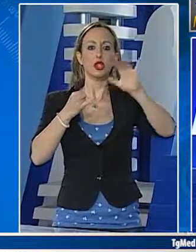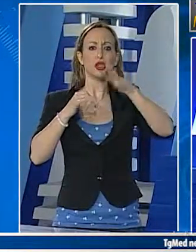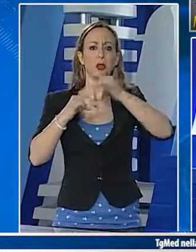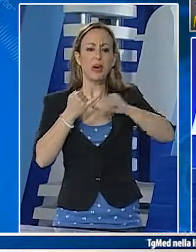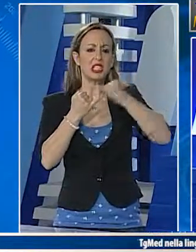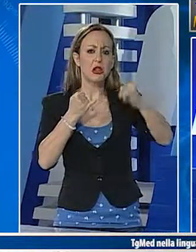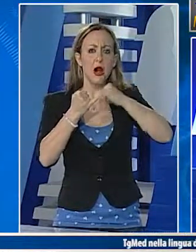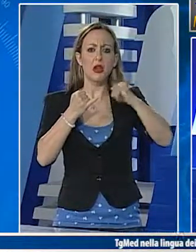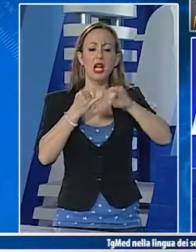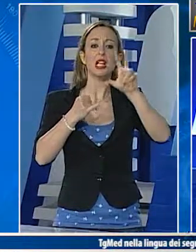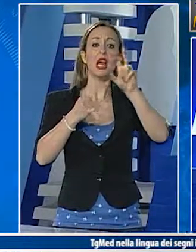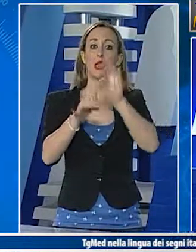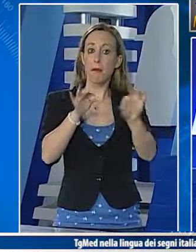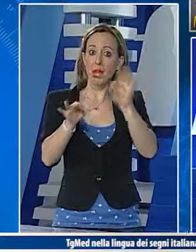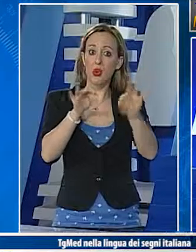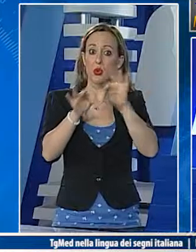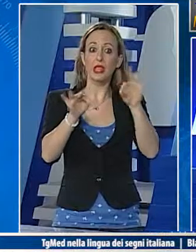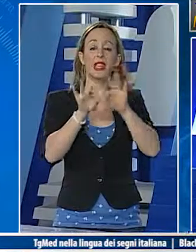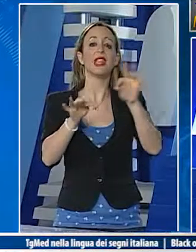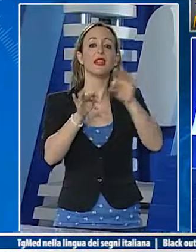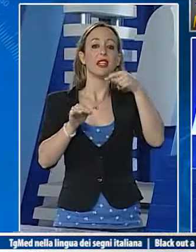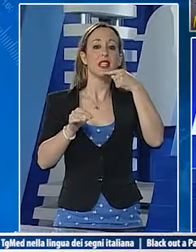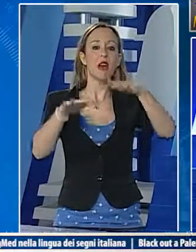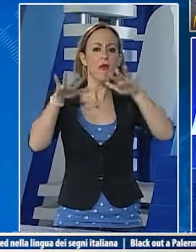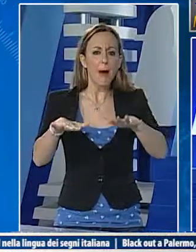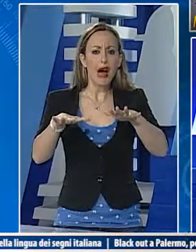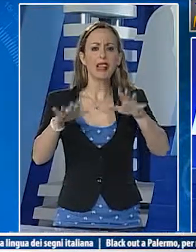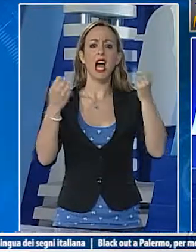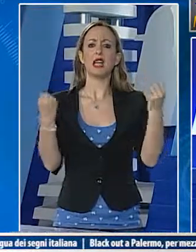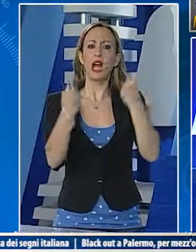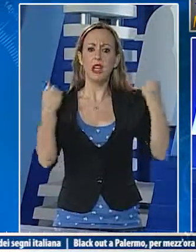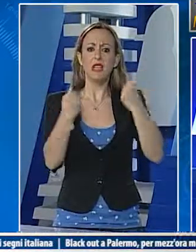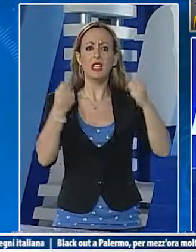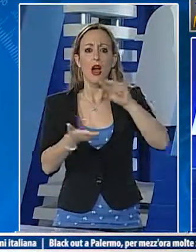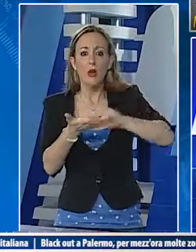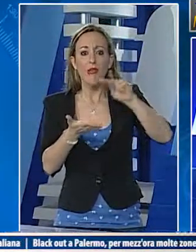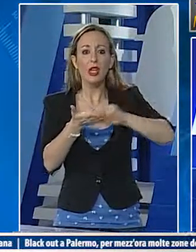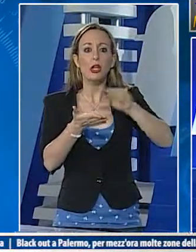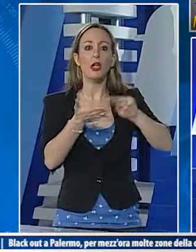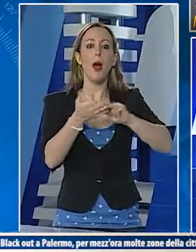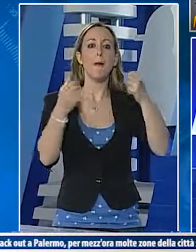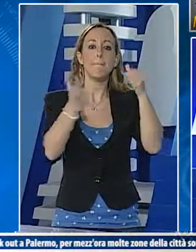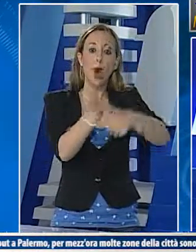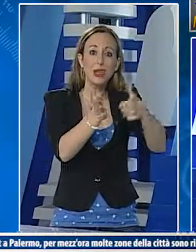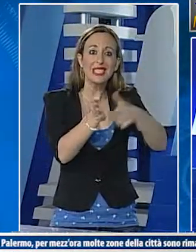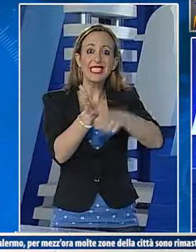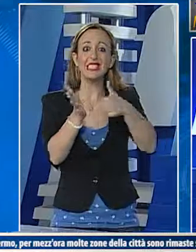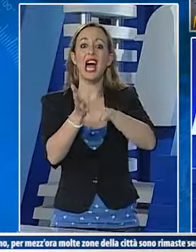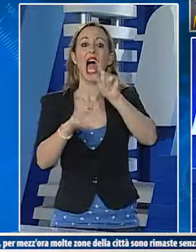fermato servizi, uffici, poste e mandato in tilt anche i semafori. Mezz'ora nella quale molti quartieri, anzi